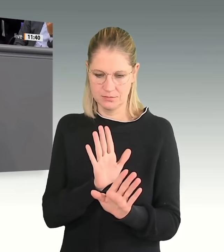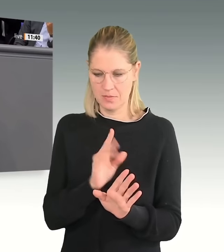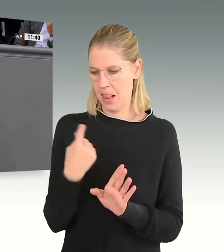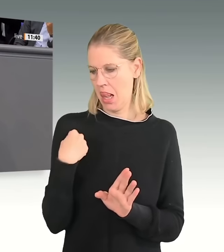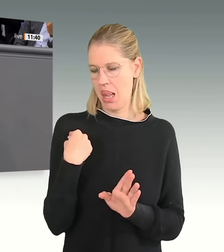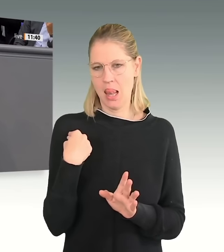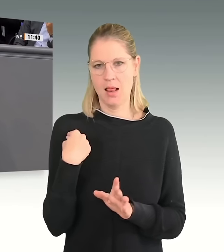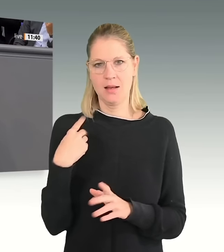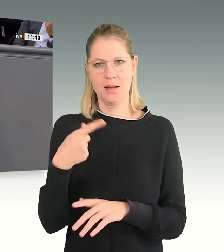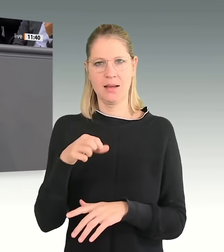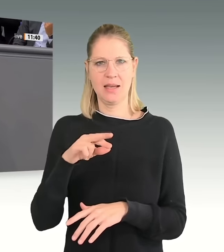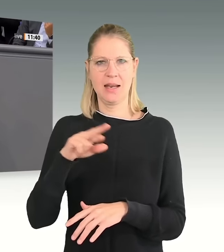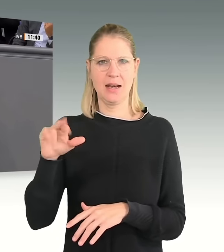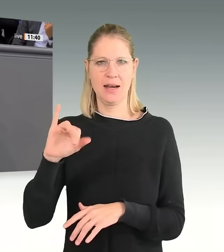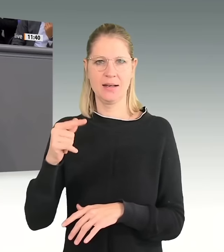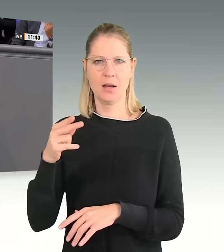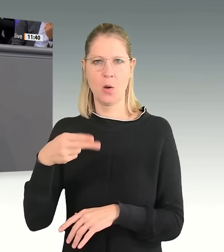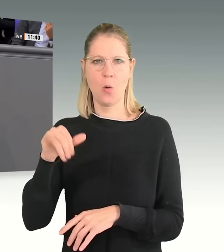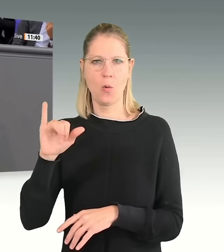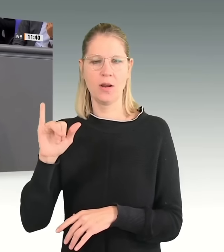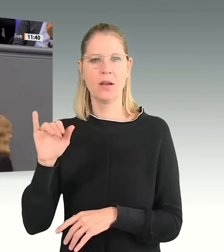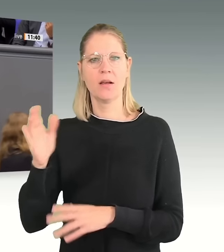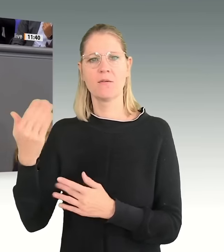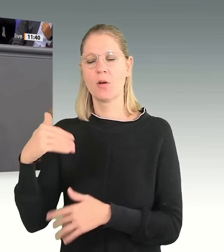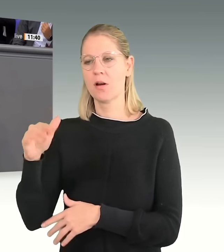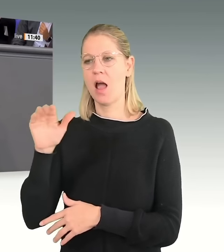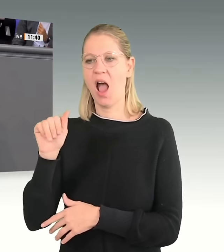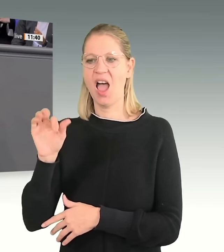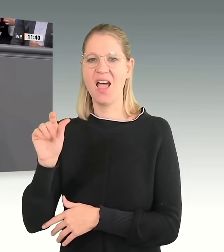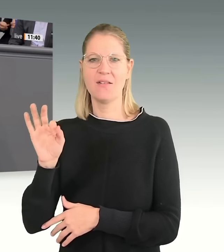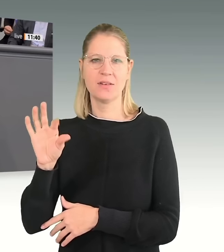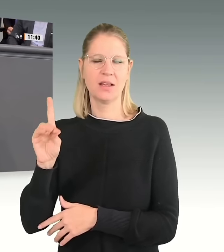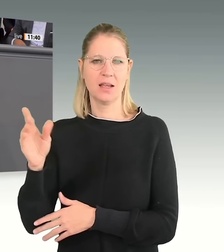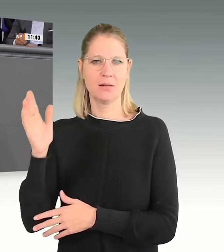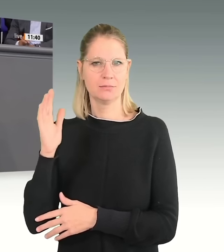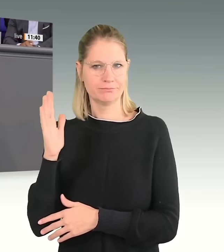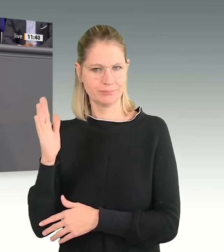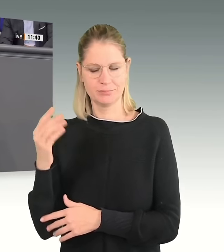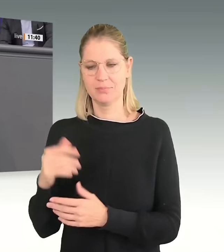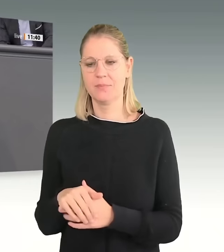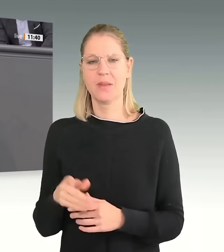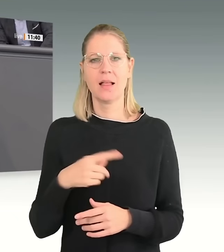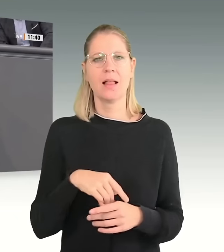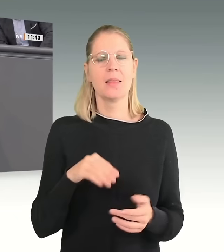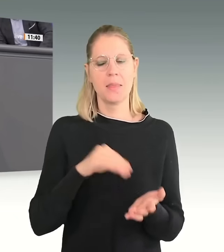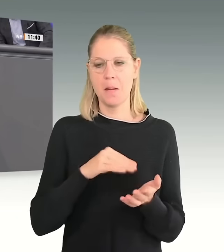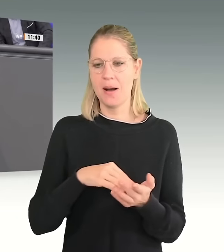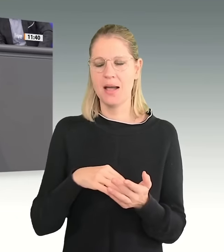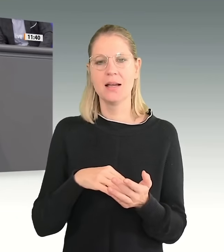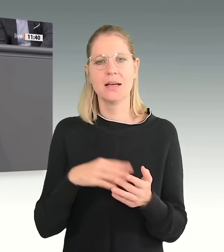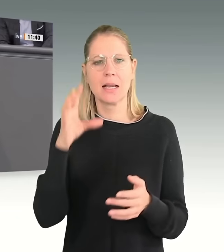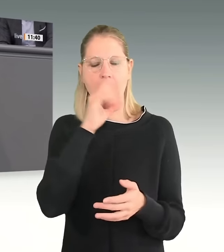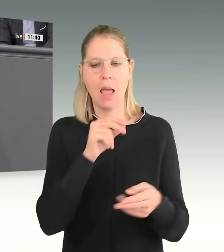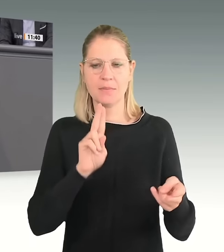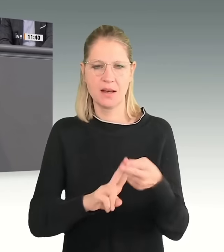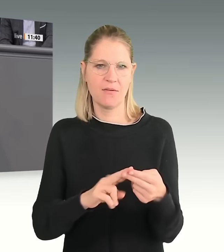sprach Gerrit Hui von der AfD laut Korrektivrecherchen Teilnehmerin beim sogenannten Geheimtreffen von Rechten und Neonazis